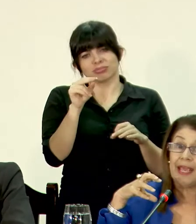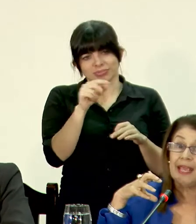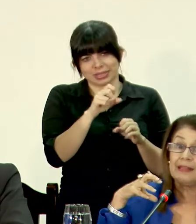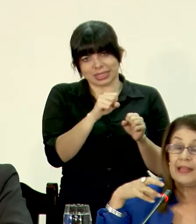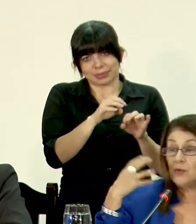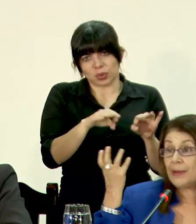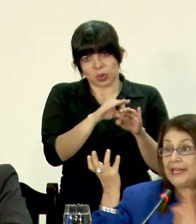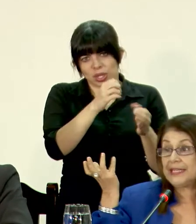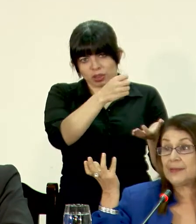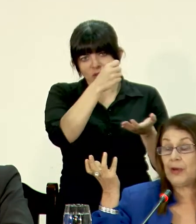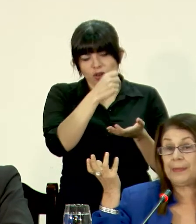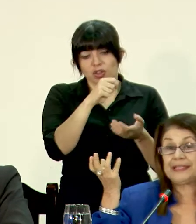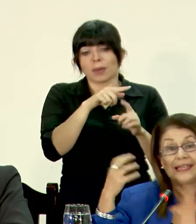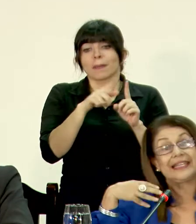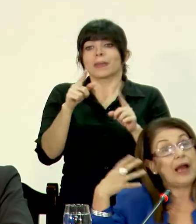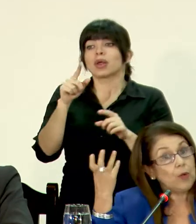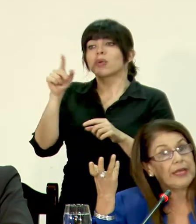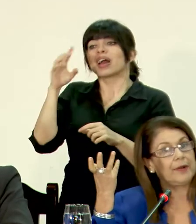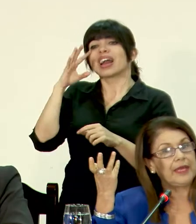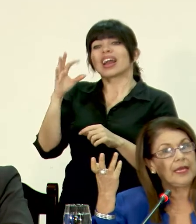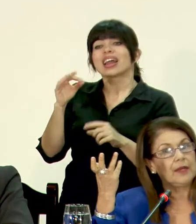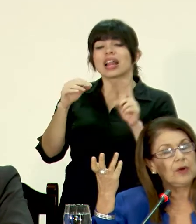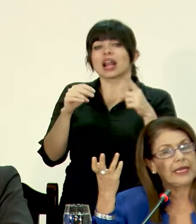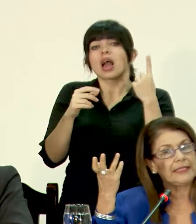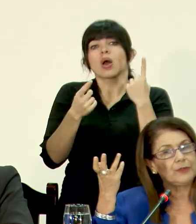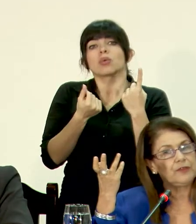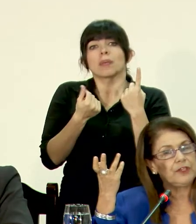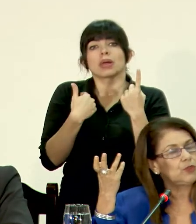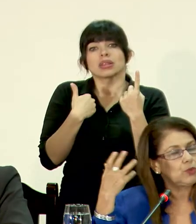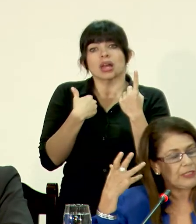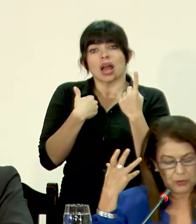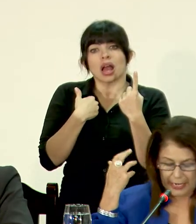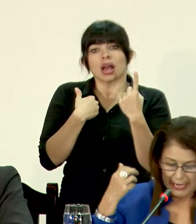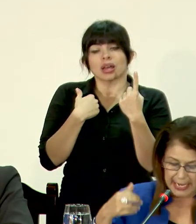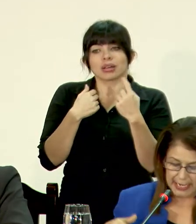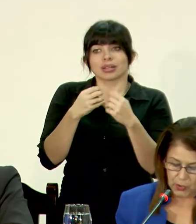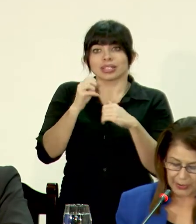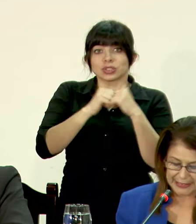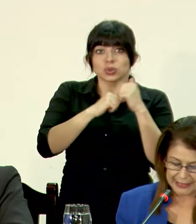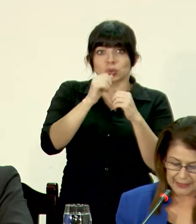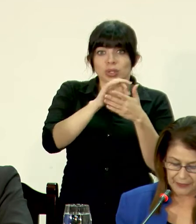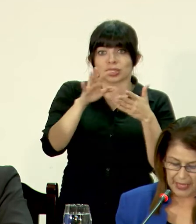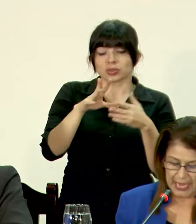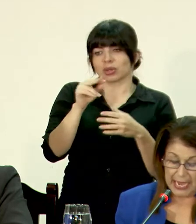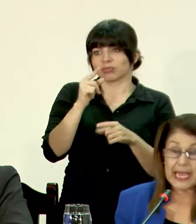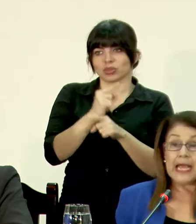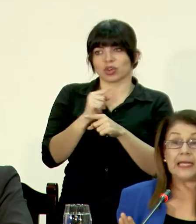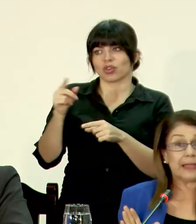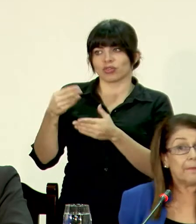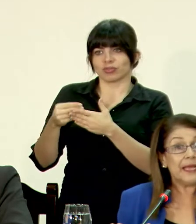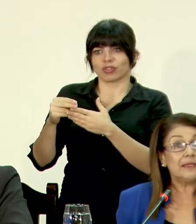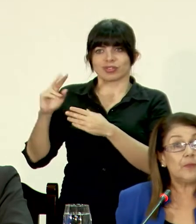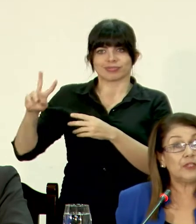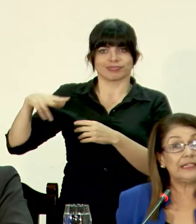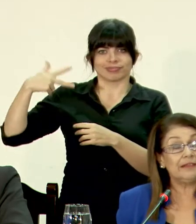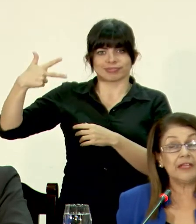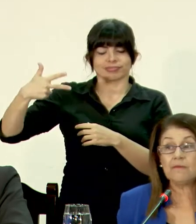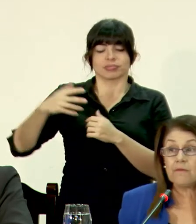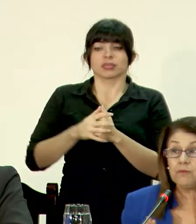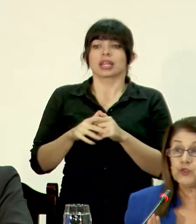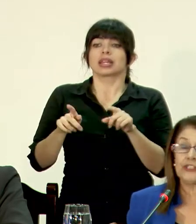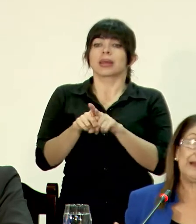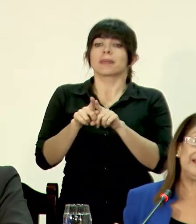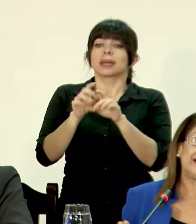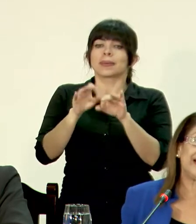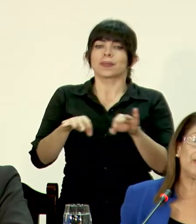sino porque de alguna manera se puede pensar que es la única vía con la que hacemos infraestructura escolar y no es así. También es importante